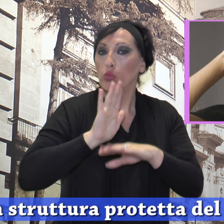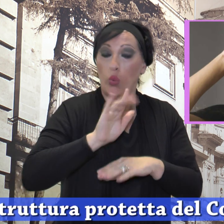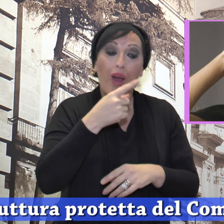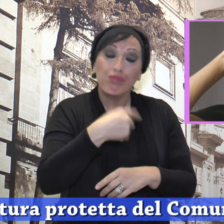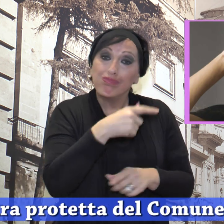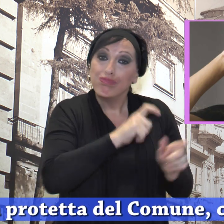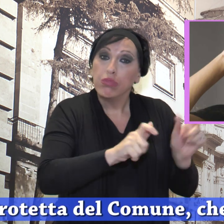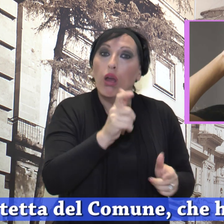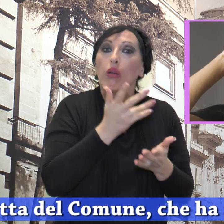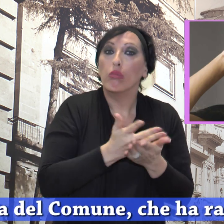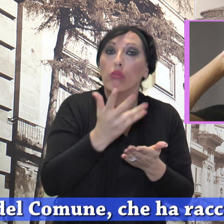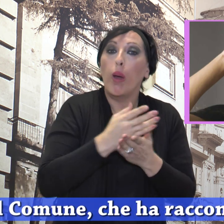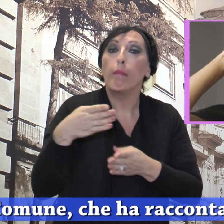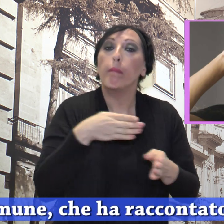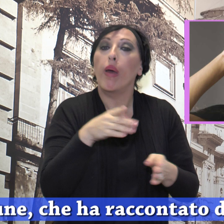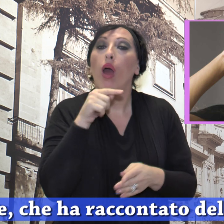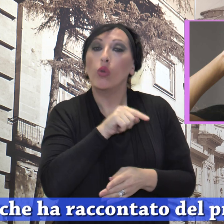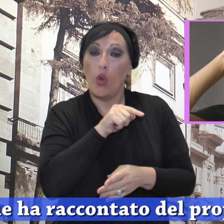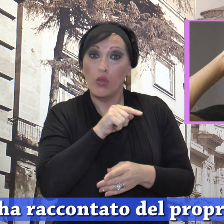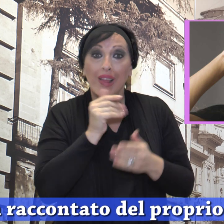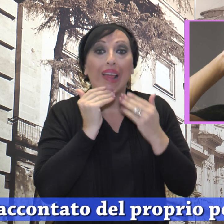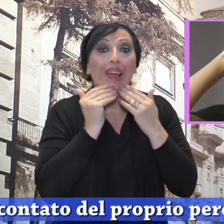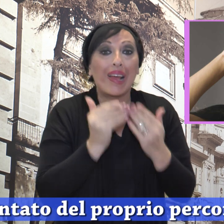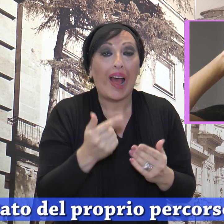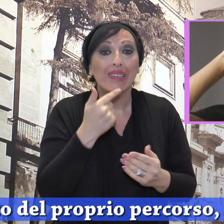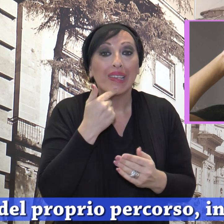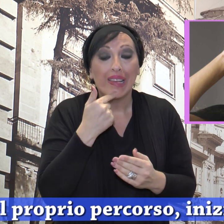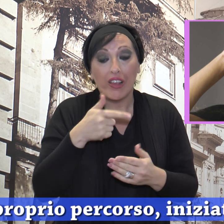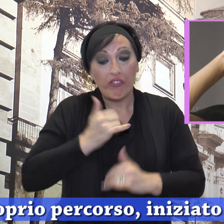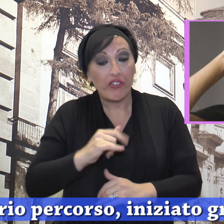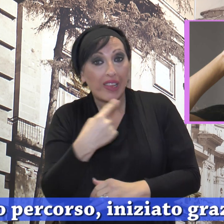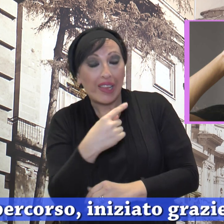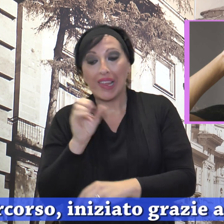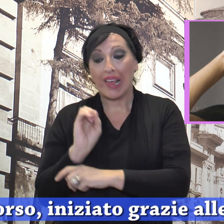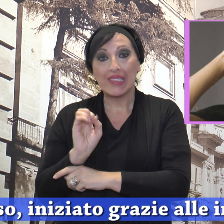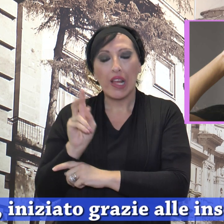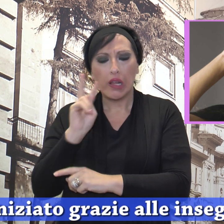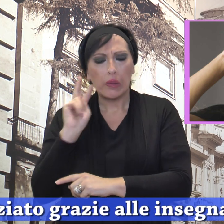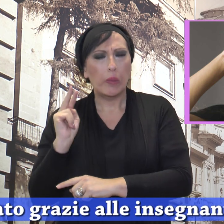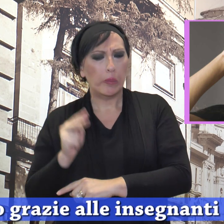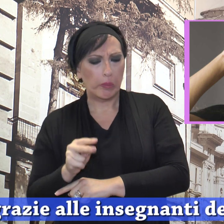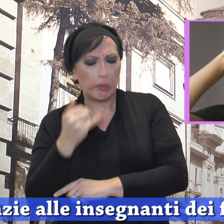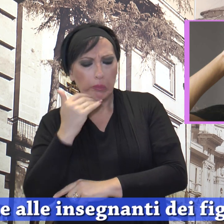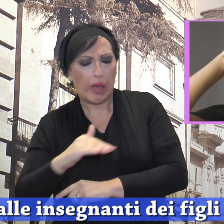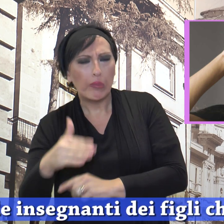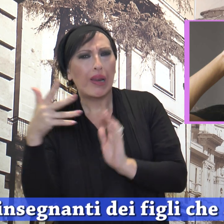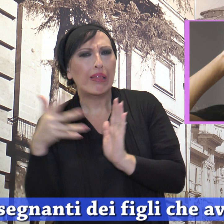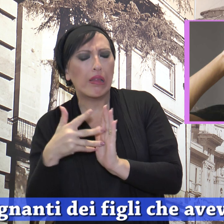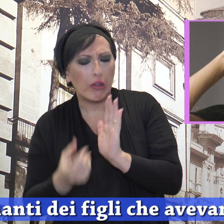percorso iniziato grazie alle insegnanti dei figli che avevano notato il disagio dei bambini.